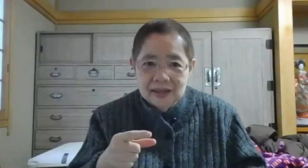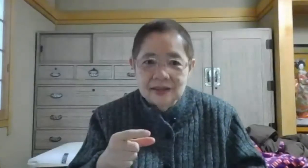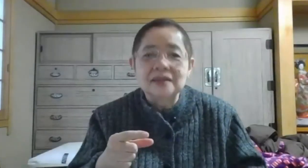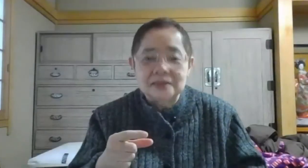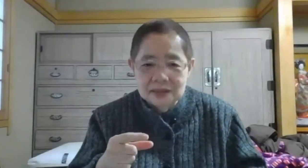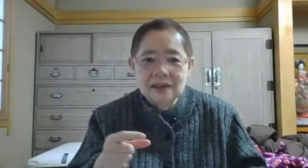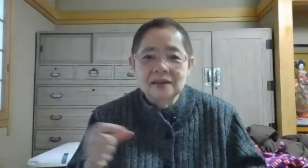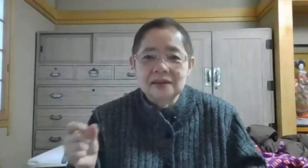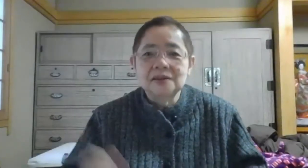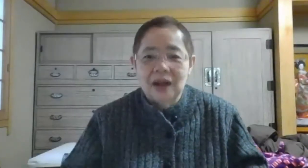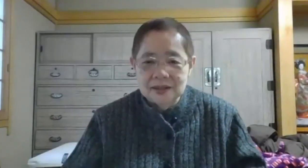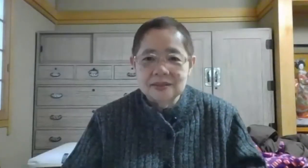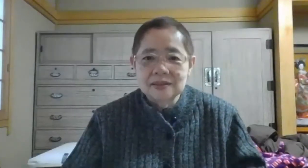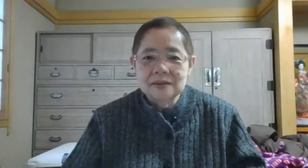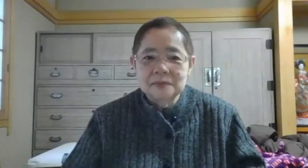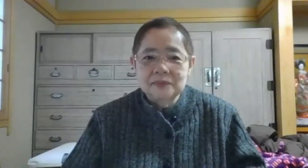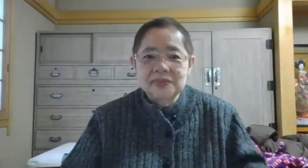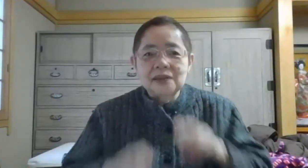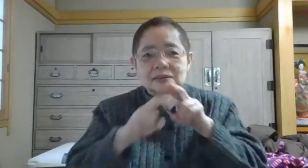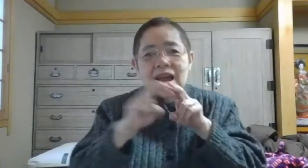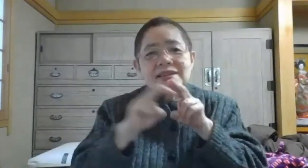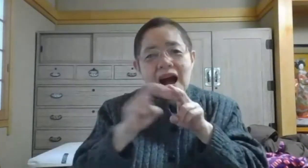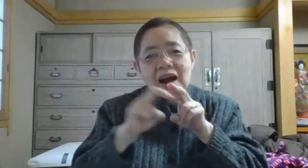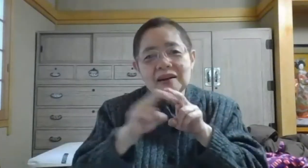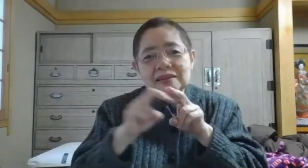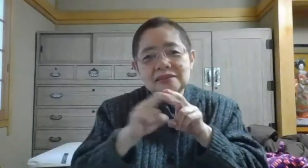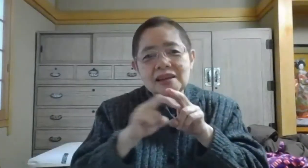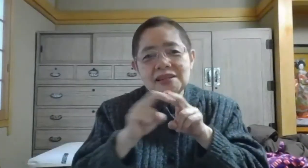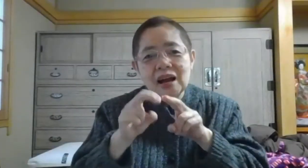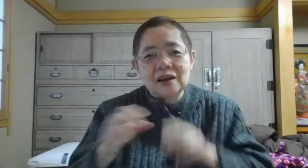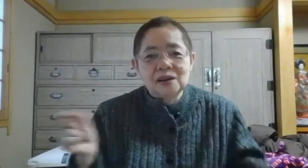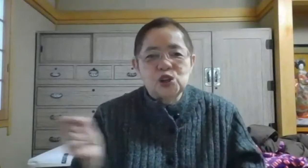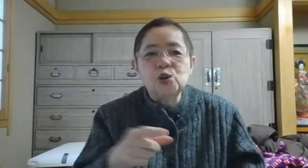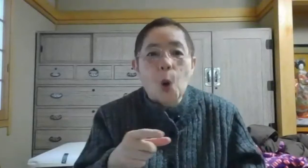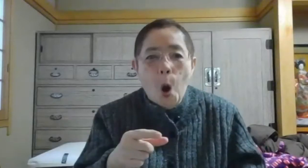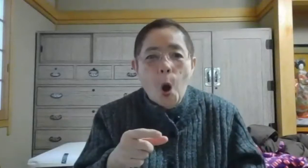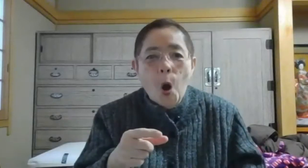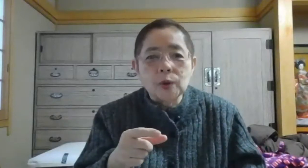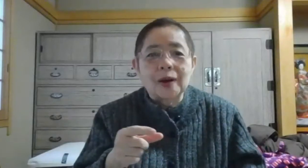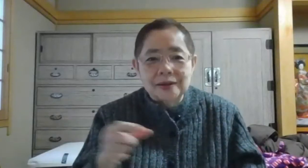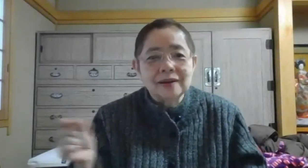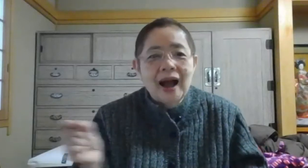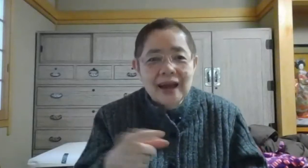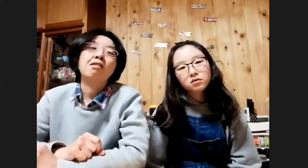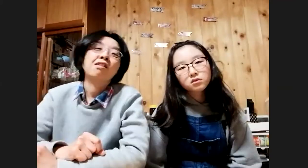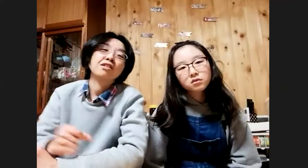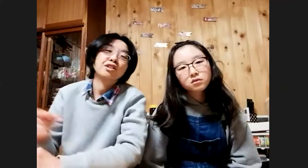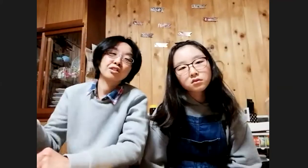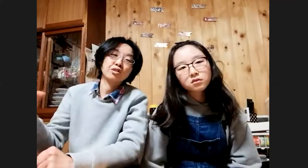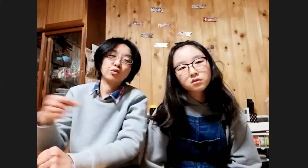ですねはやい由来ですあと電車電車急行とかはやいという意味ではい